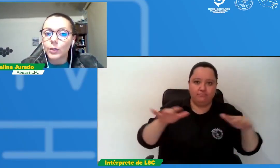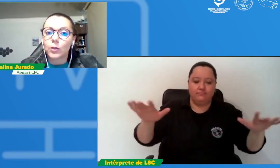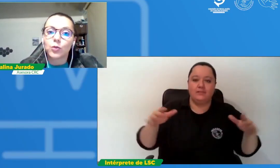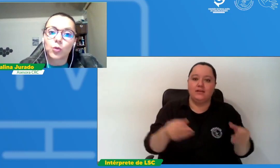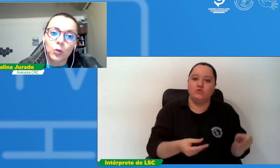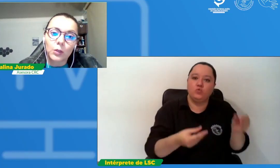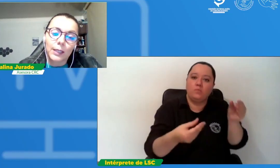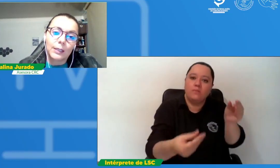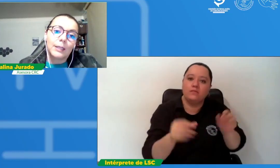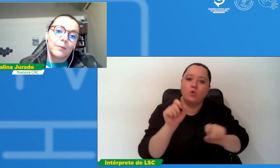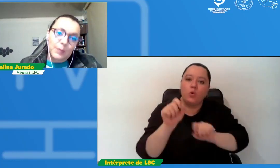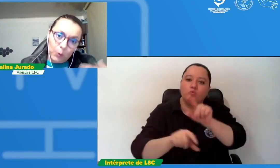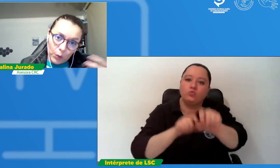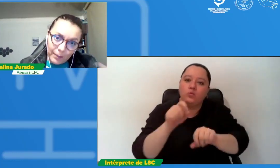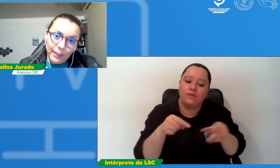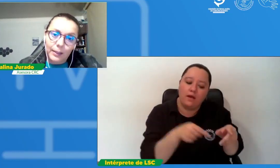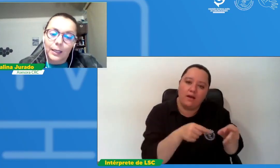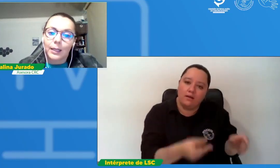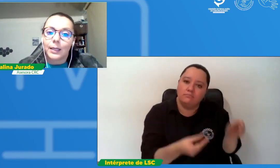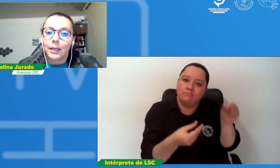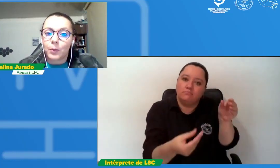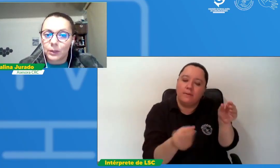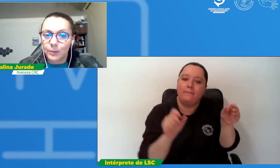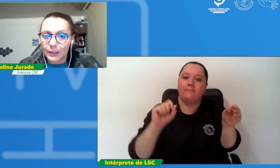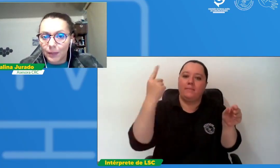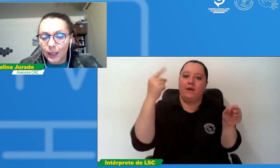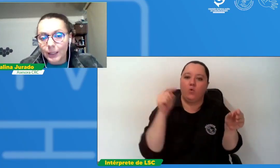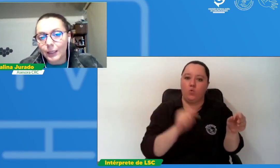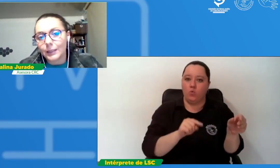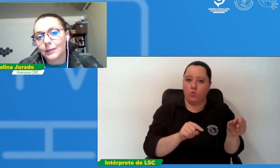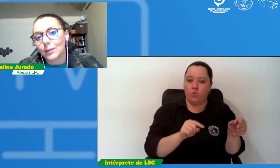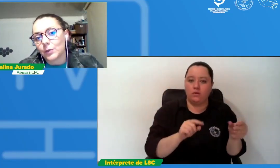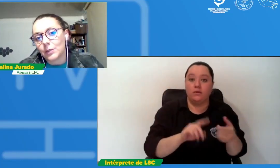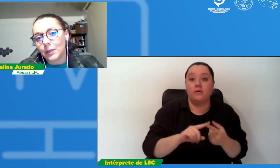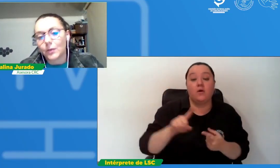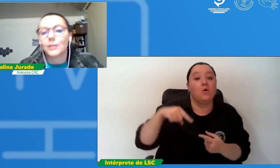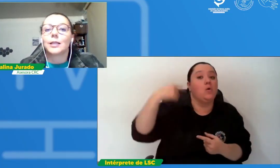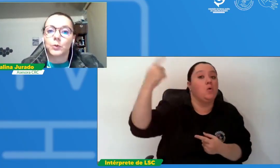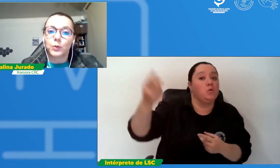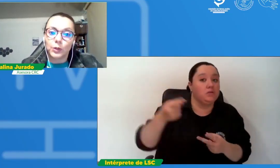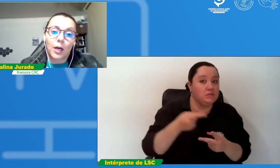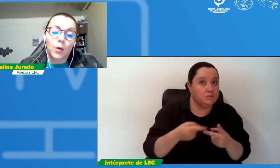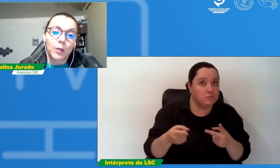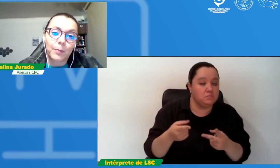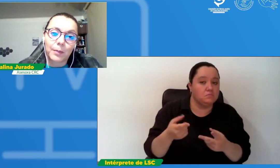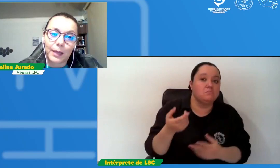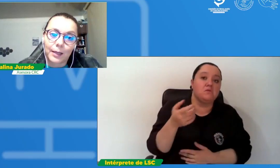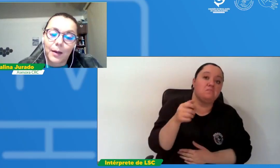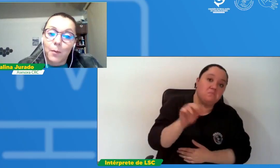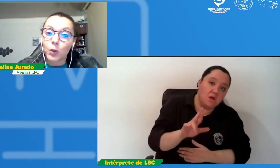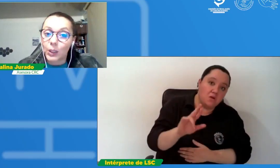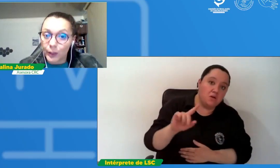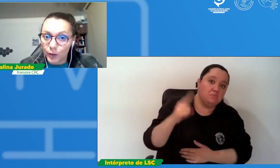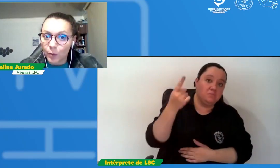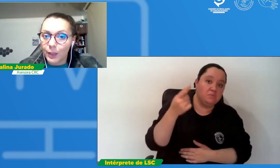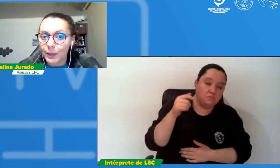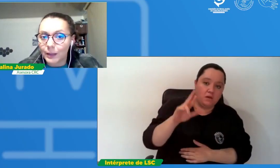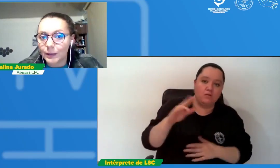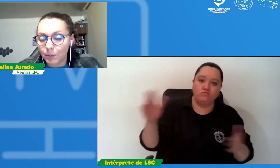consulta seguramente la próxima semana entre lunes y miércoles haremos ya una primer motivación para participar